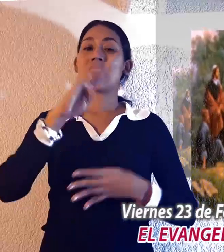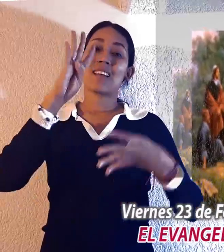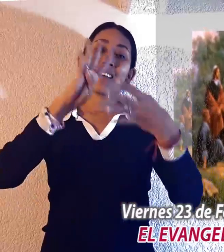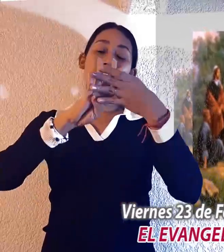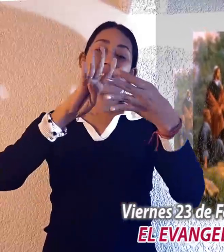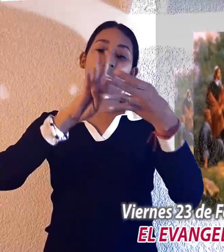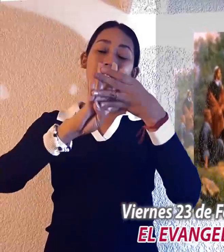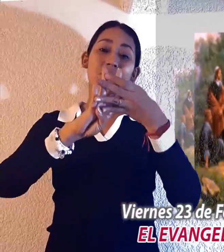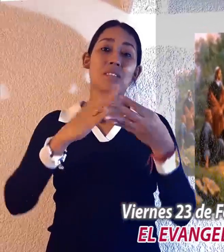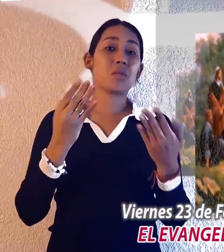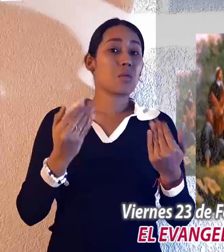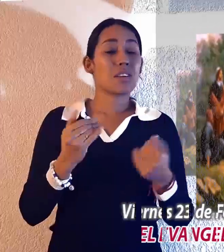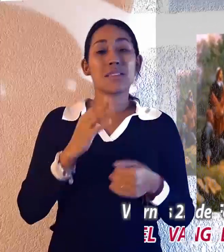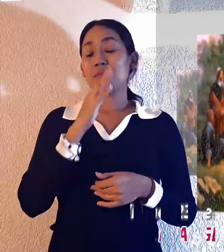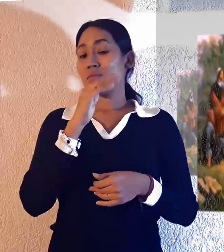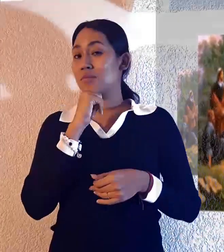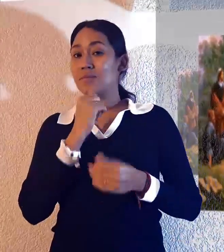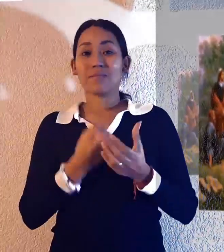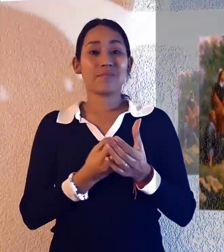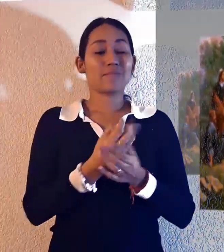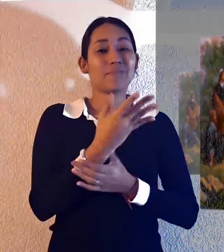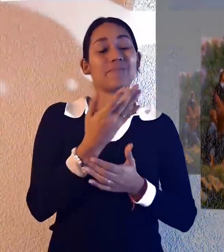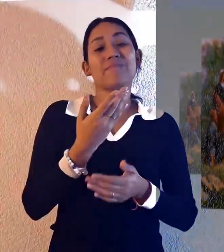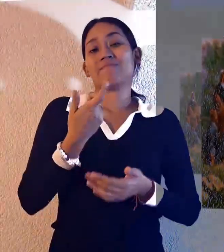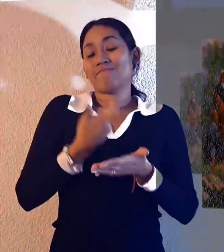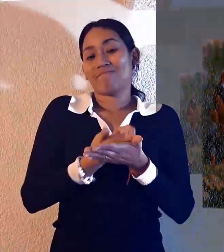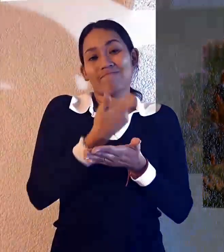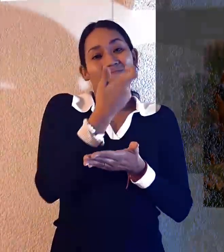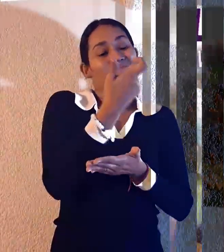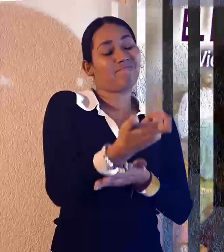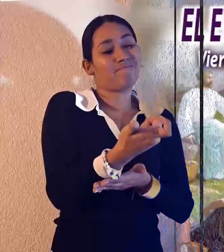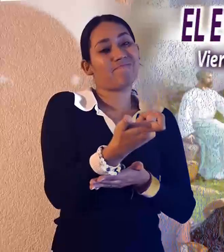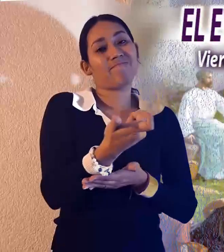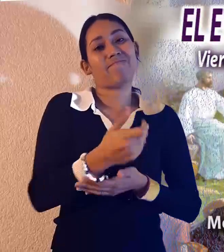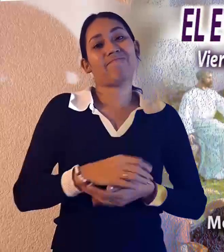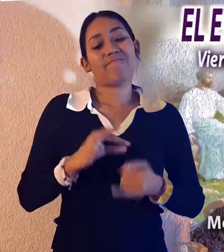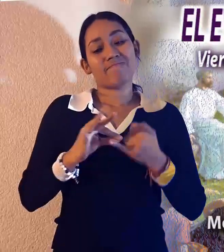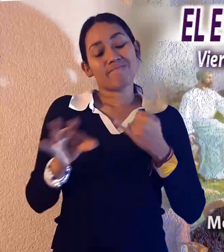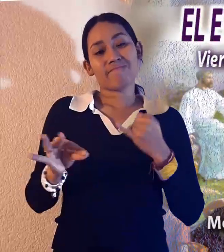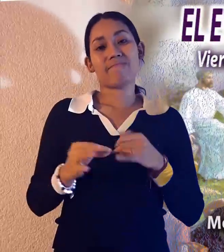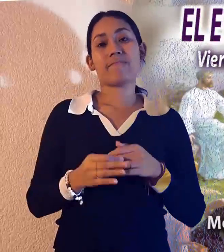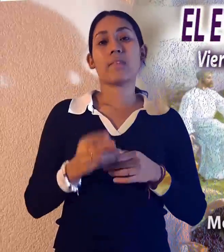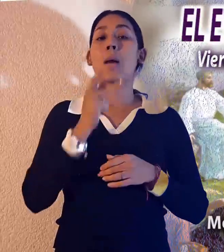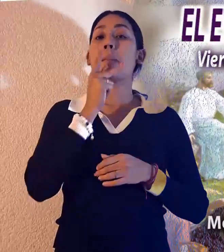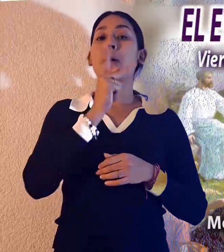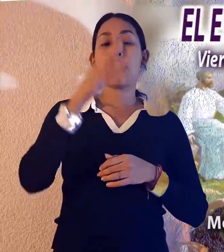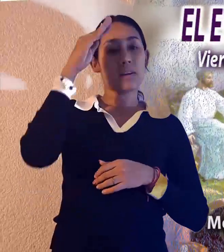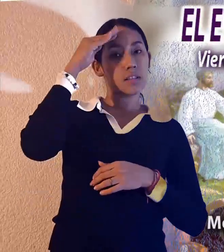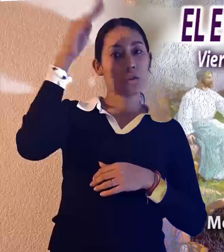no saldrás de allí hasta que hayas pagado el último centavo. Palabra del Señor